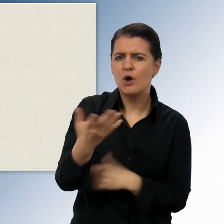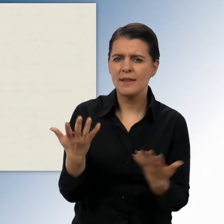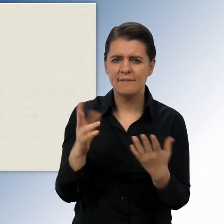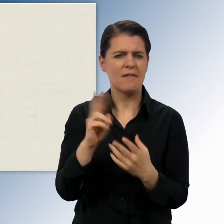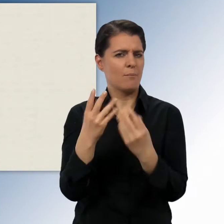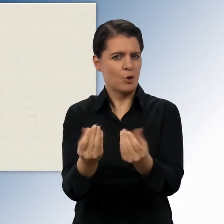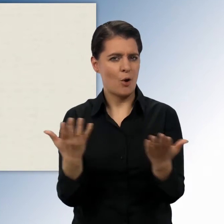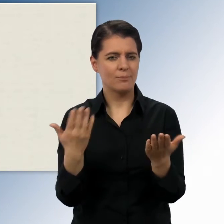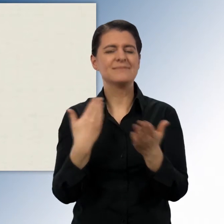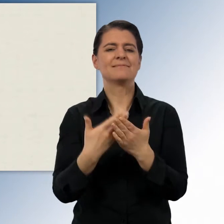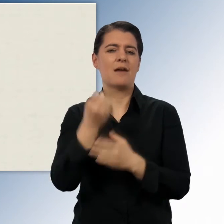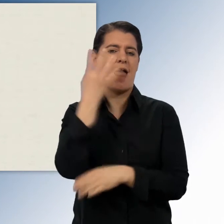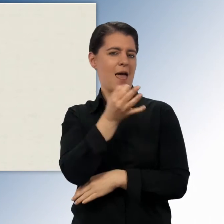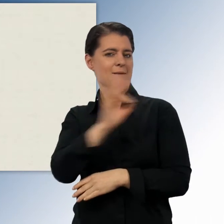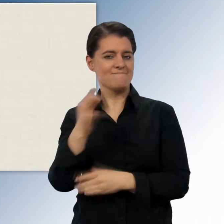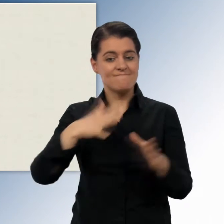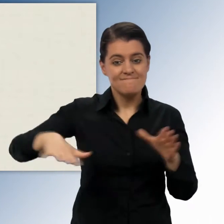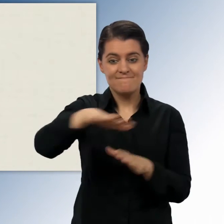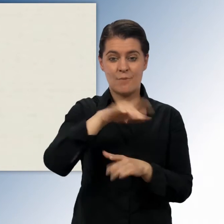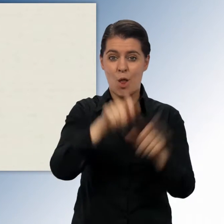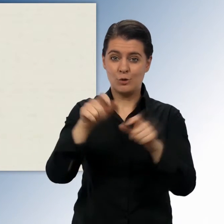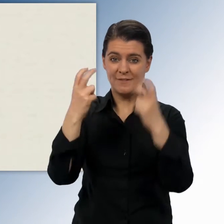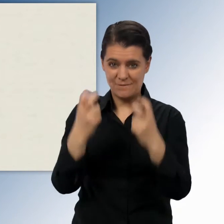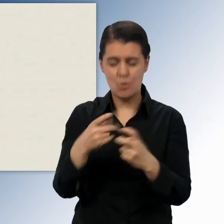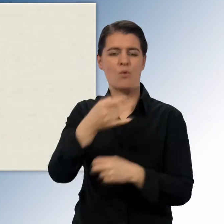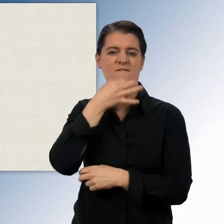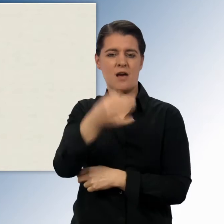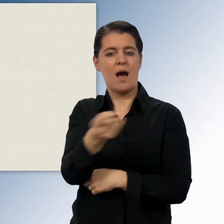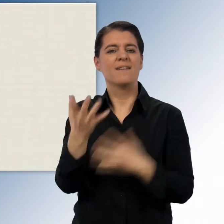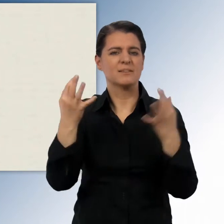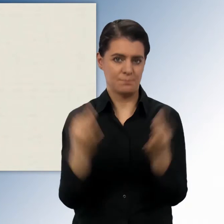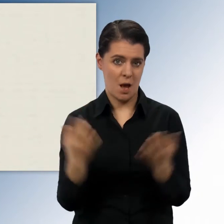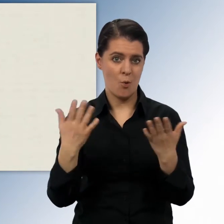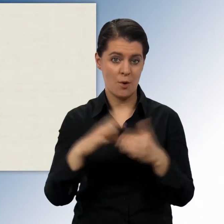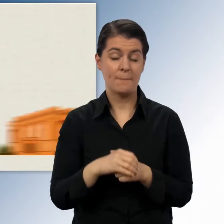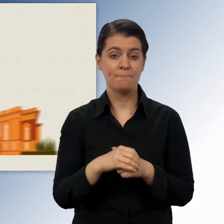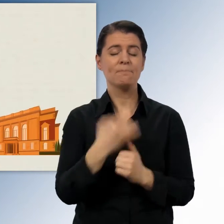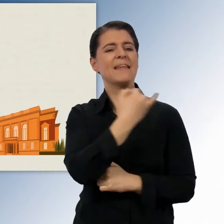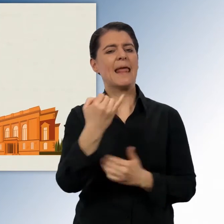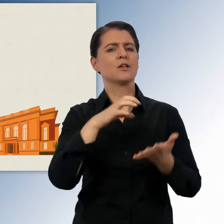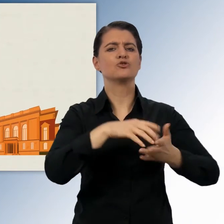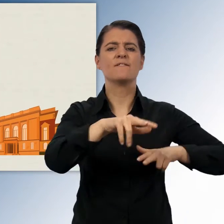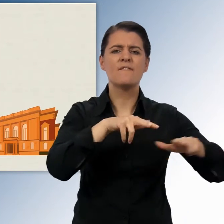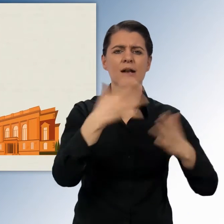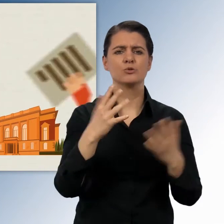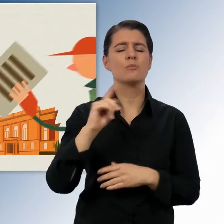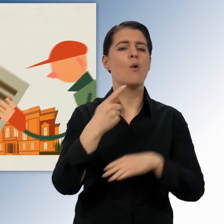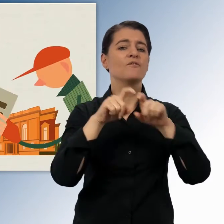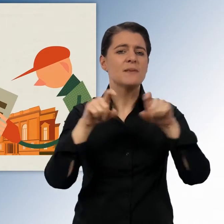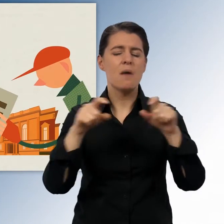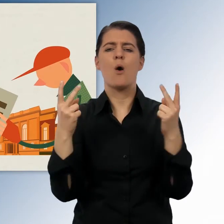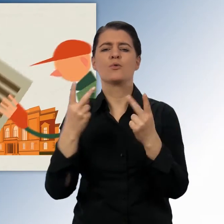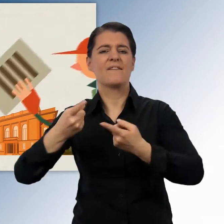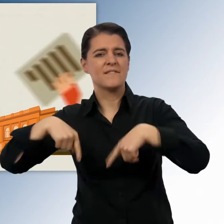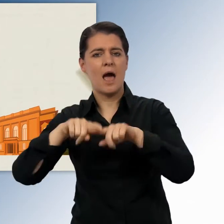hinfließt? Das geht am besten, indem man die Menschen vor Ort selbst fragt. Jede Stadtverwaltung, ein Unternehmen